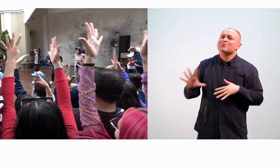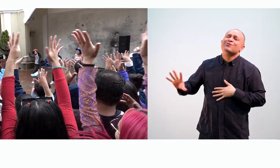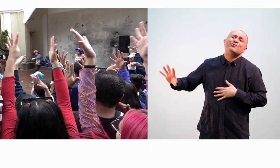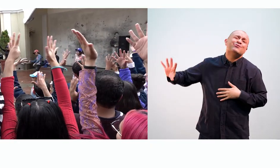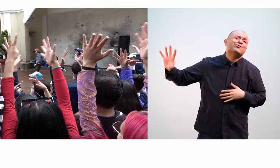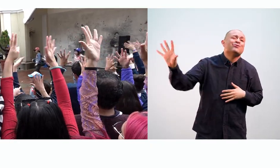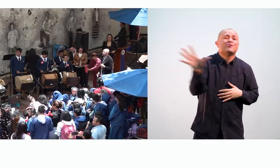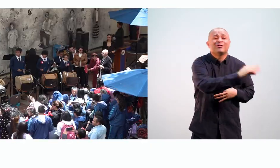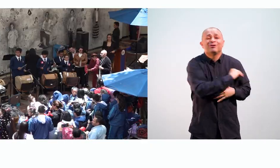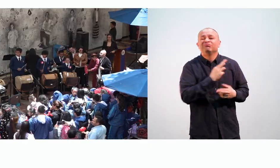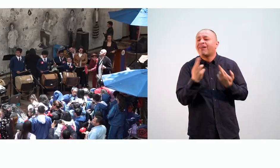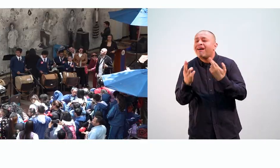con los objetos de la cultura.